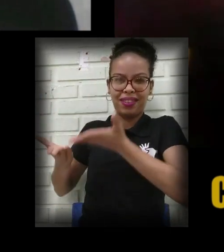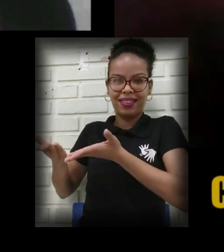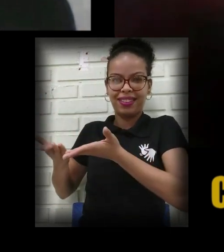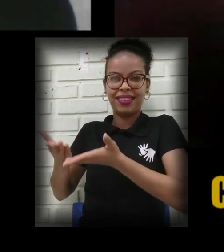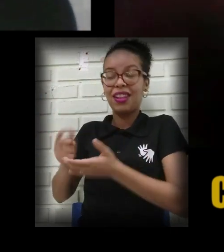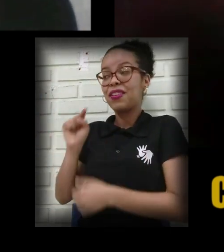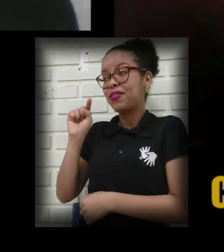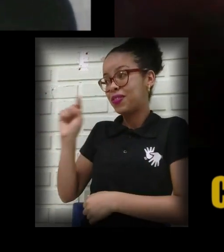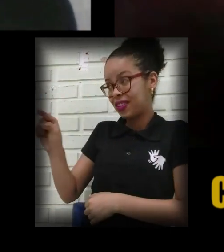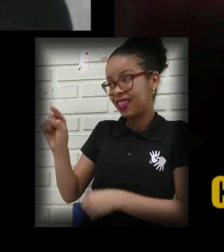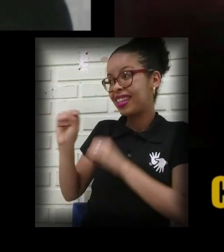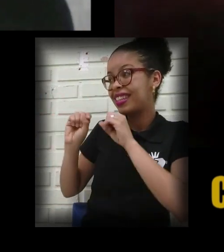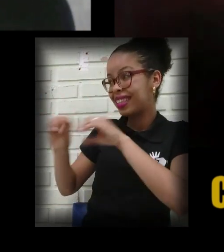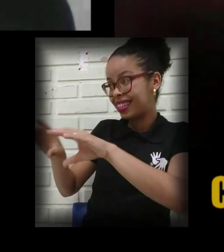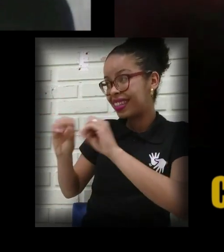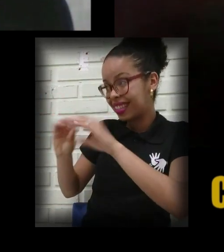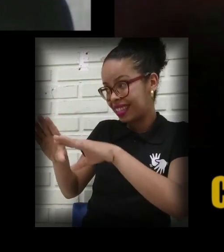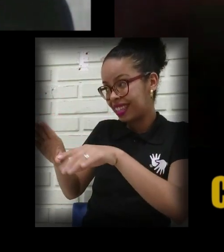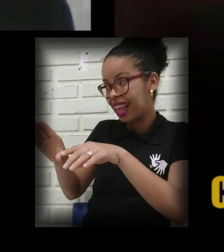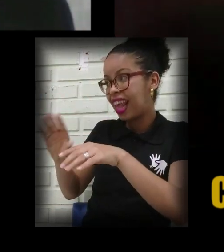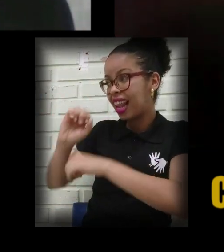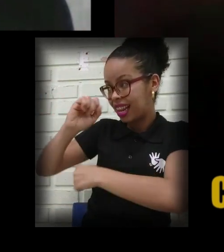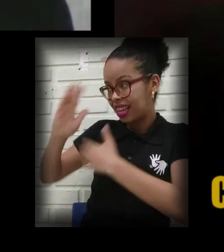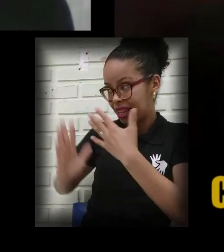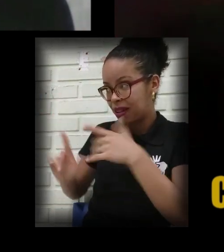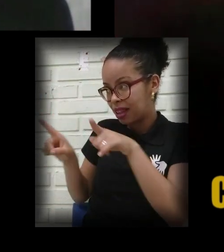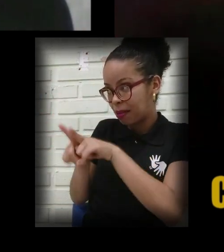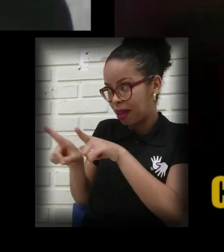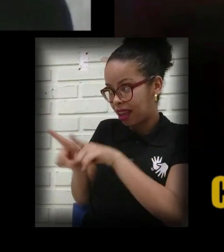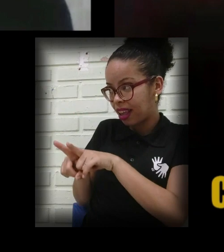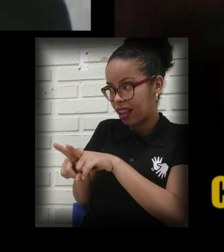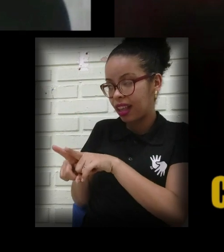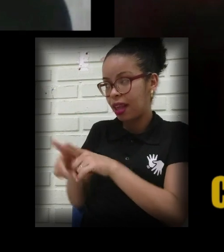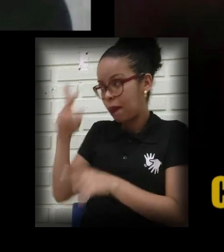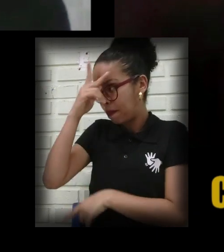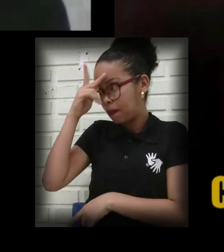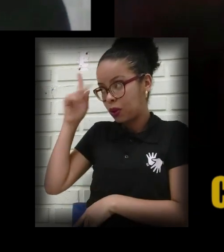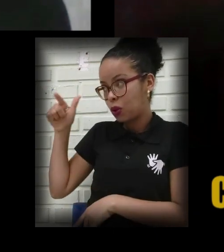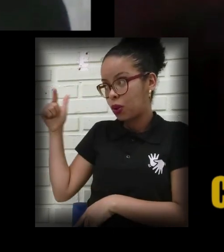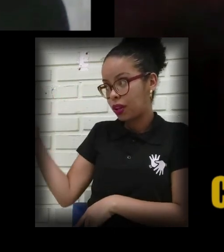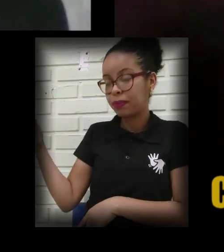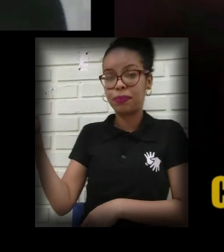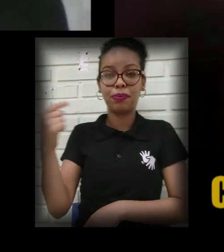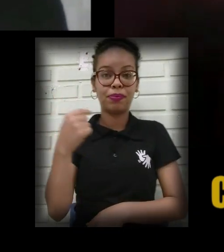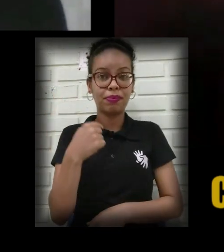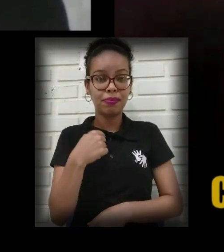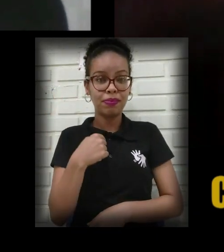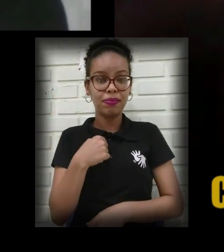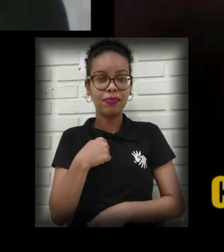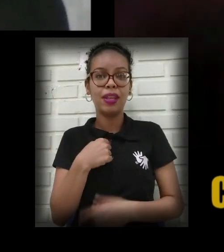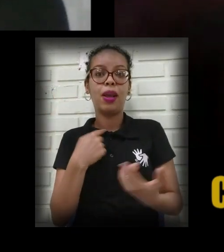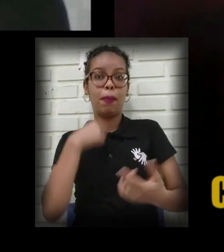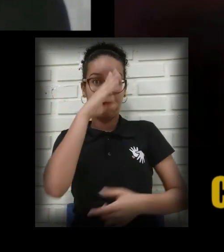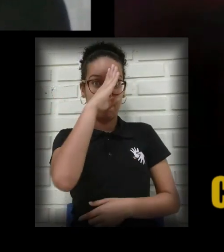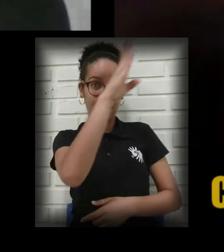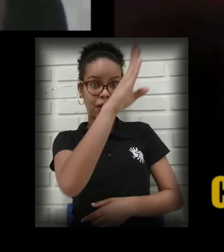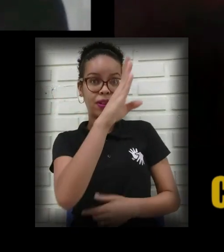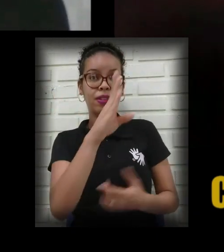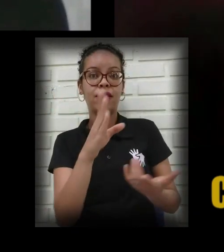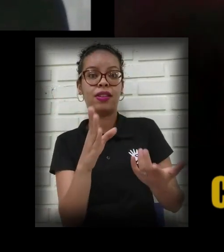ensina Libras também para outras pessoas? Sim, principalmente nesse tempo, nas turmas, os